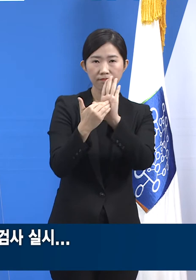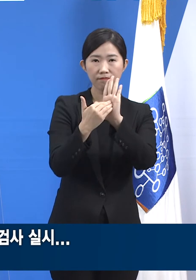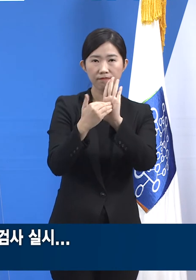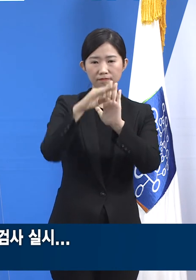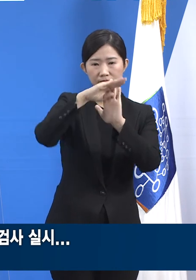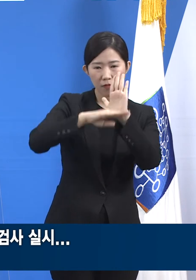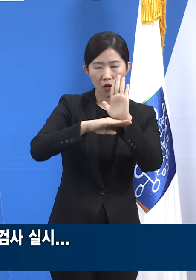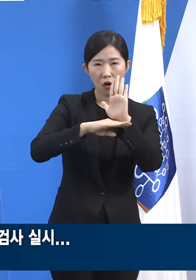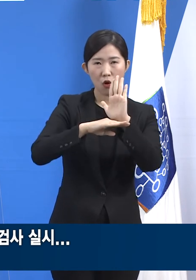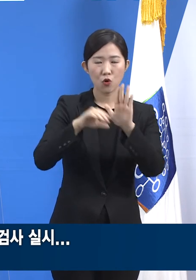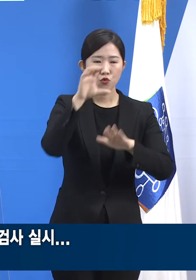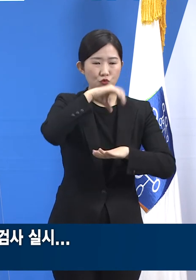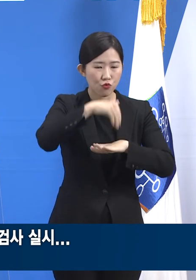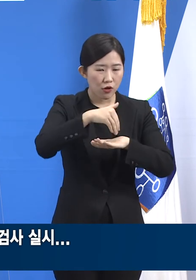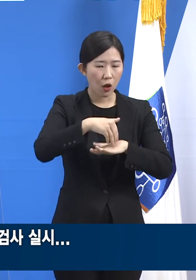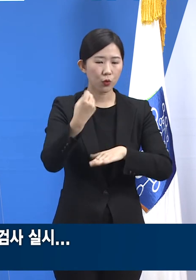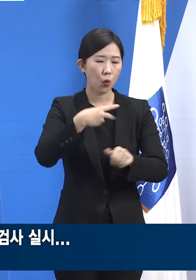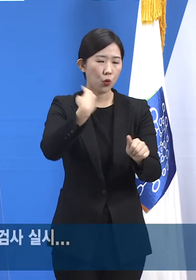더욱 노력하겠습니다.